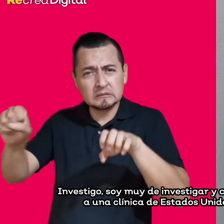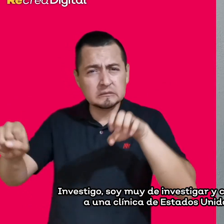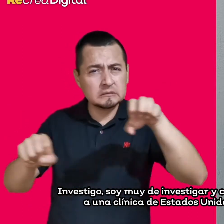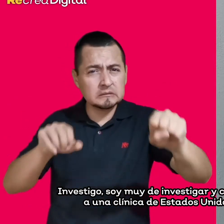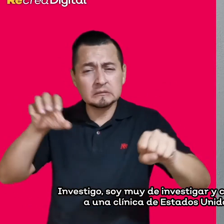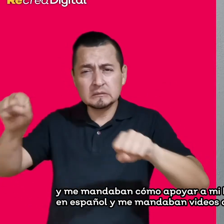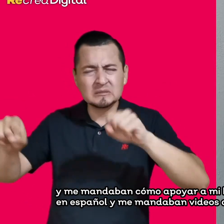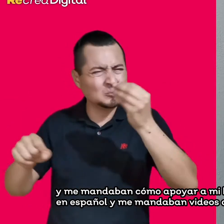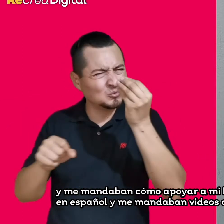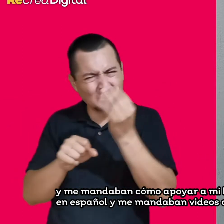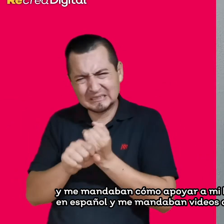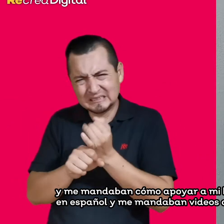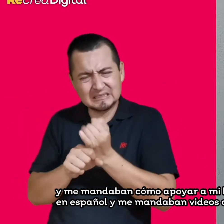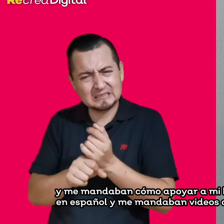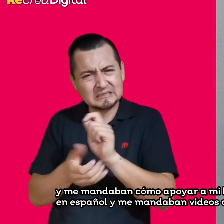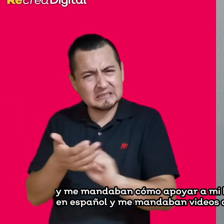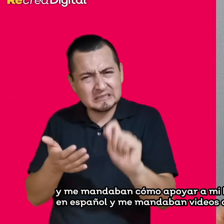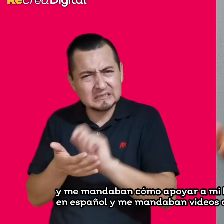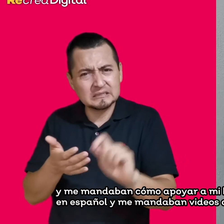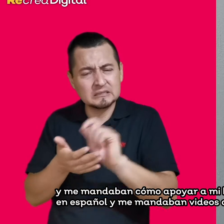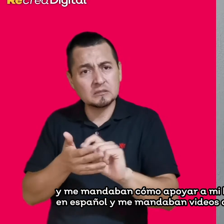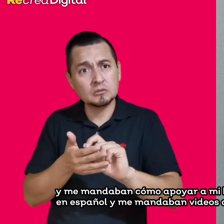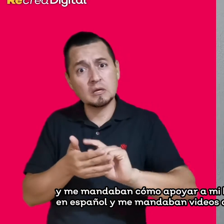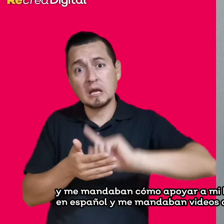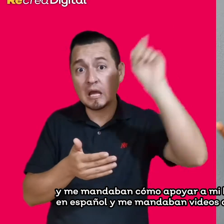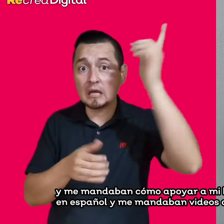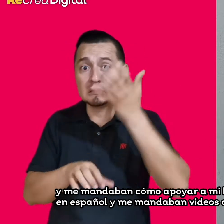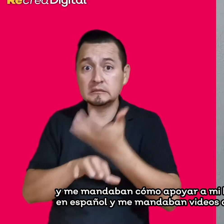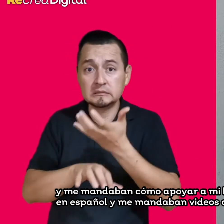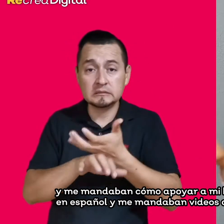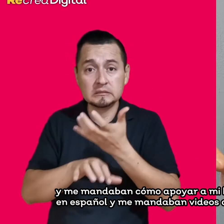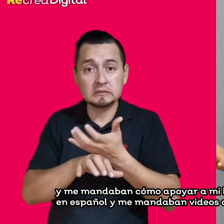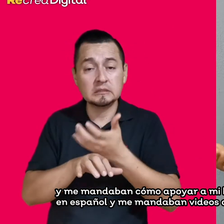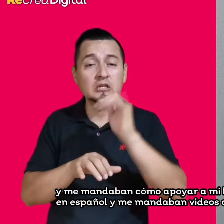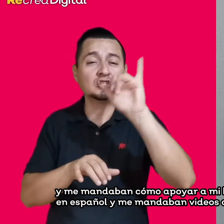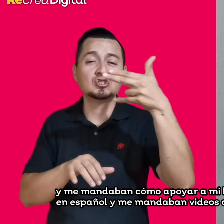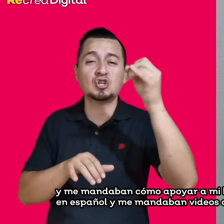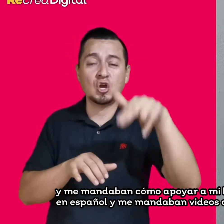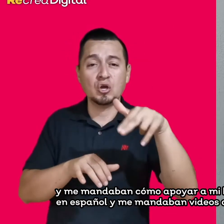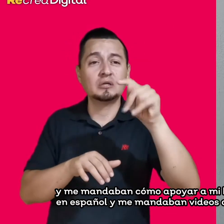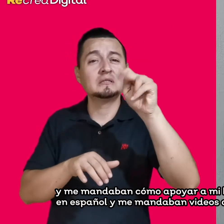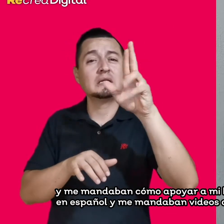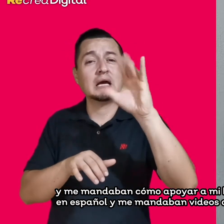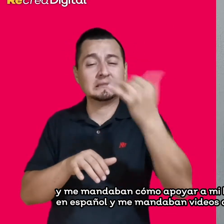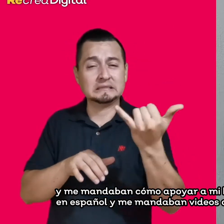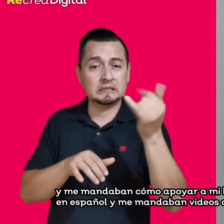Tracy y ahí escribí, me mandaban cómo apoyar a mi hija sorda, todo me lo mandaban en español